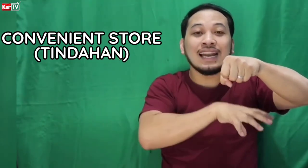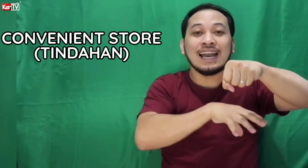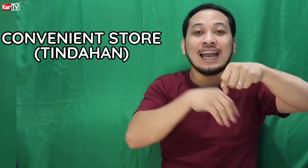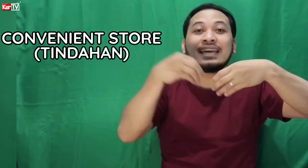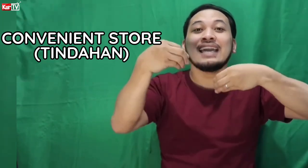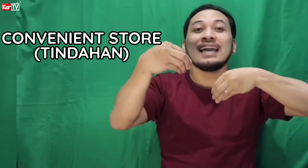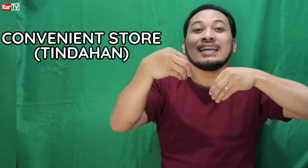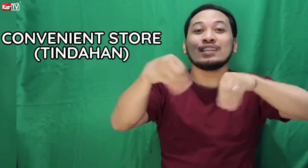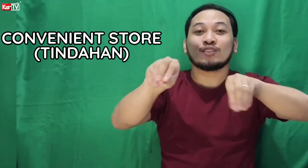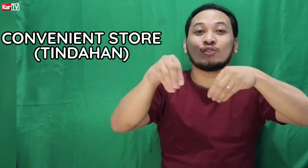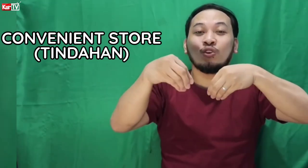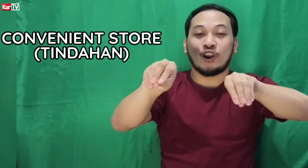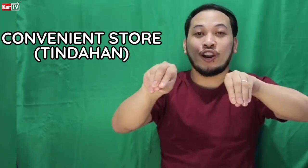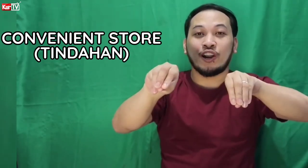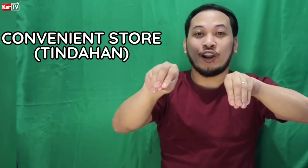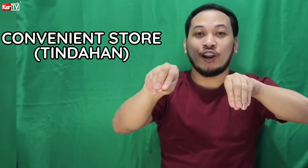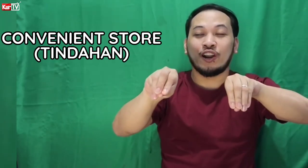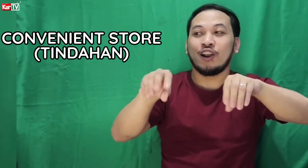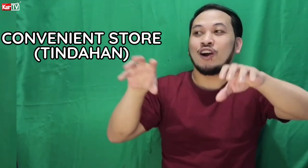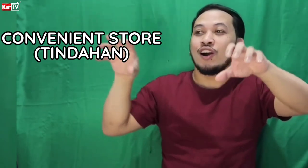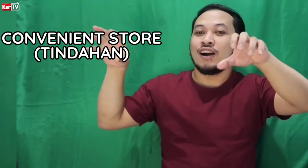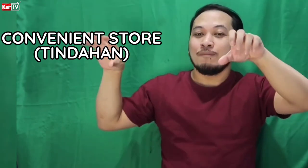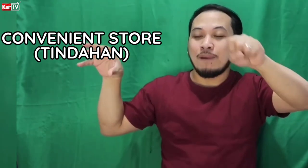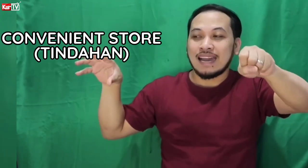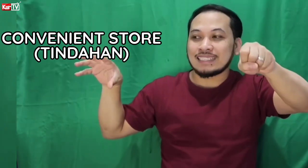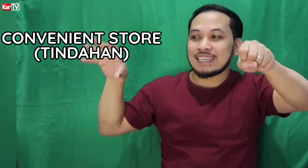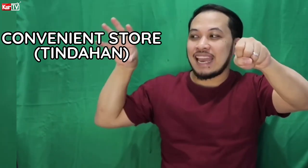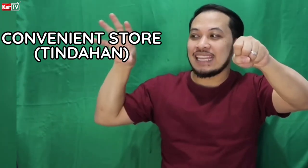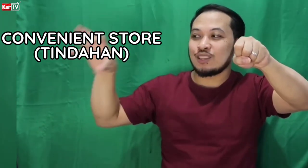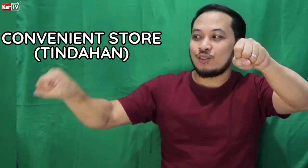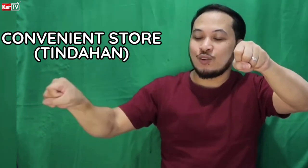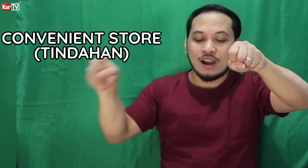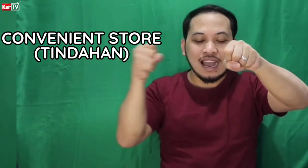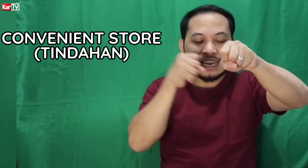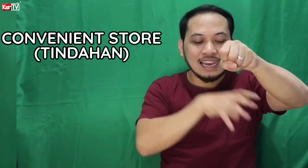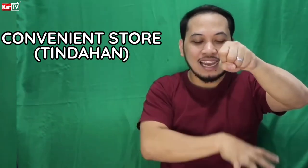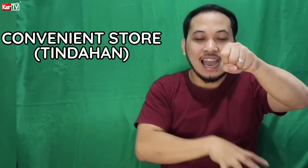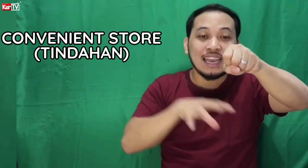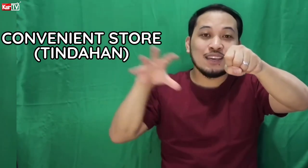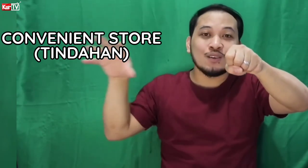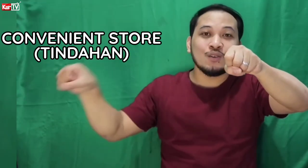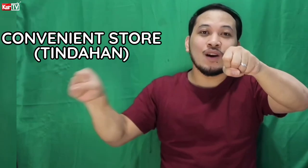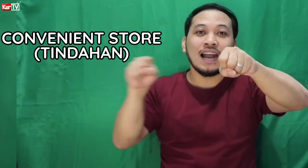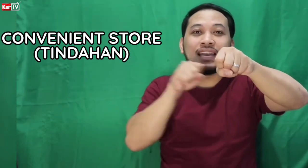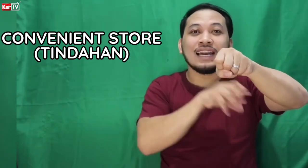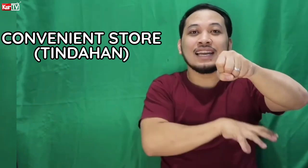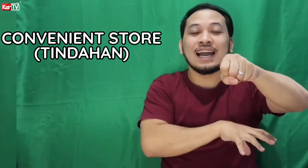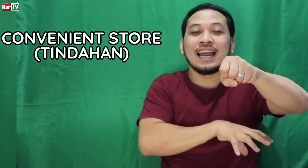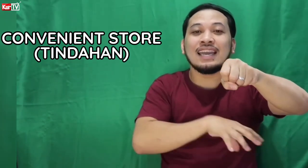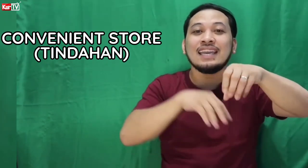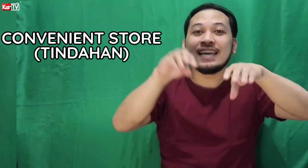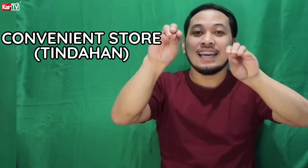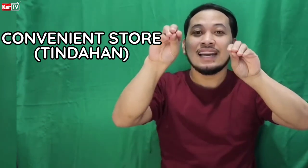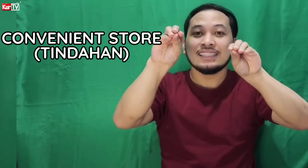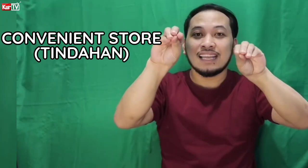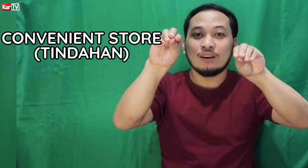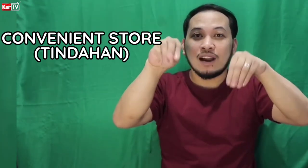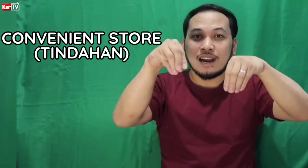lagay, store. Basket. Kuha, lagay, kuha, lagay. Dalawang